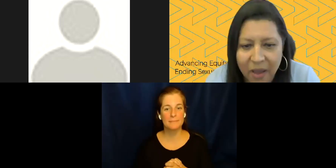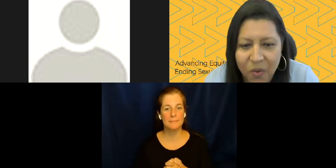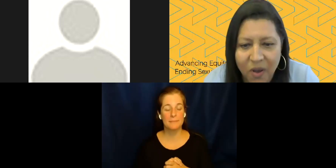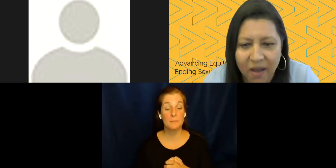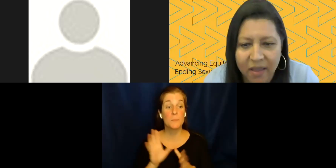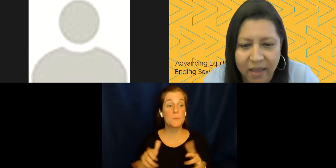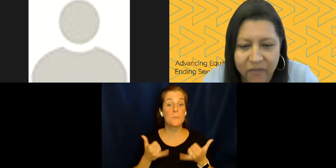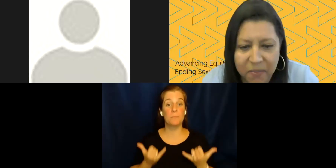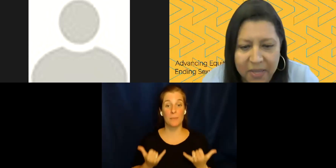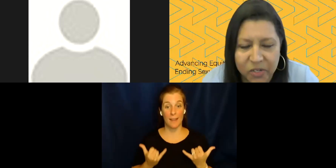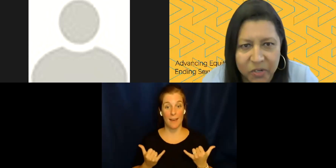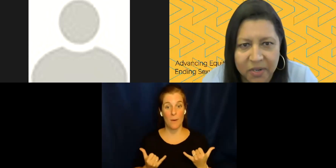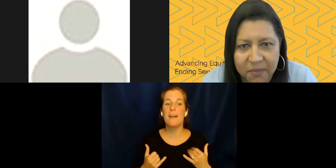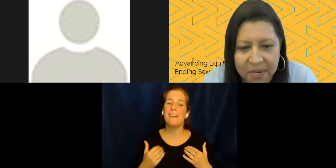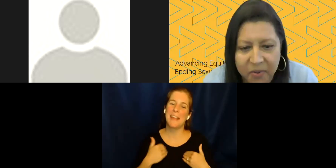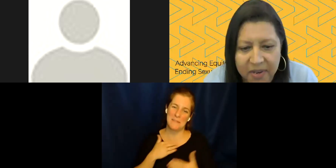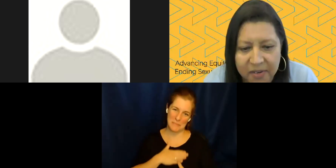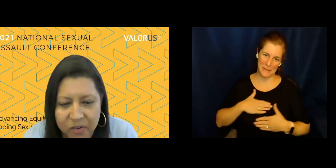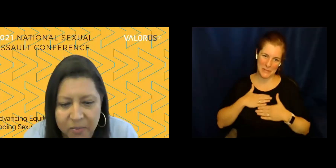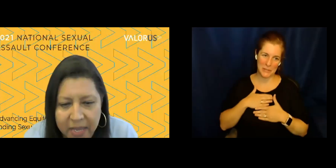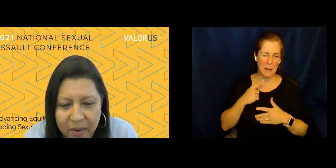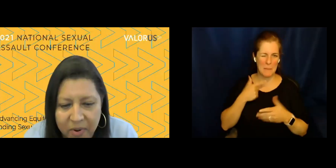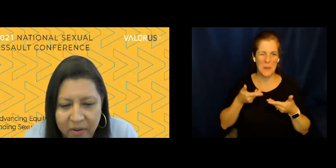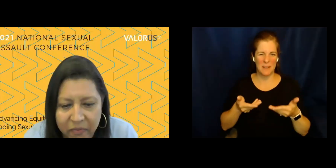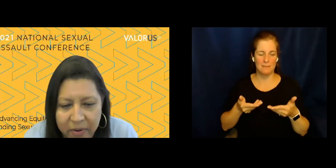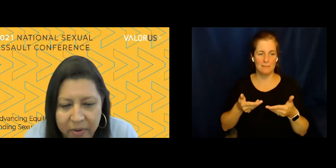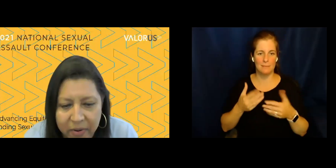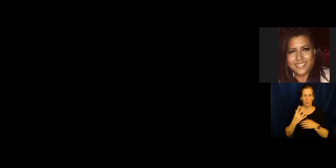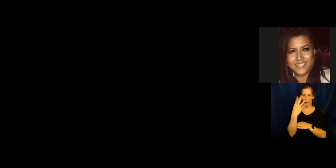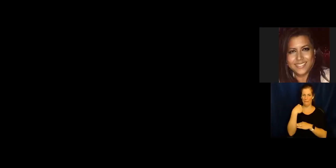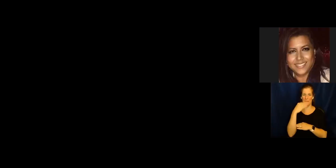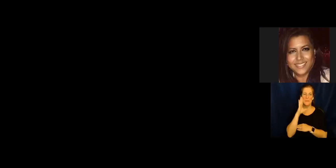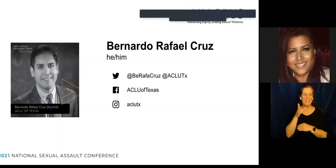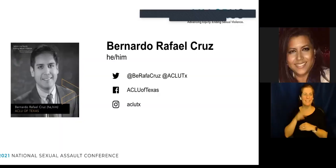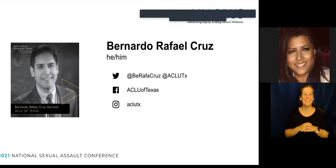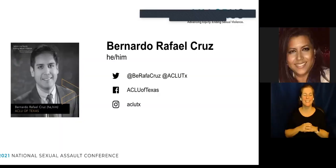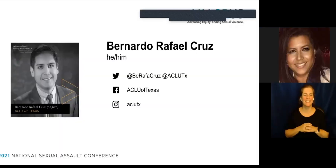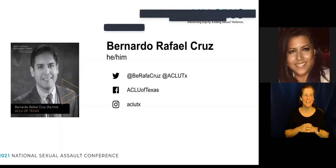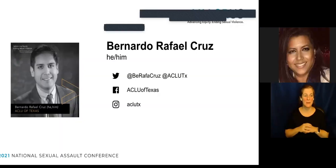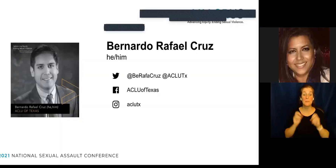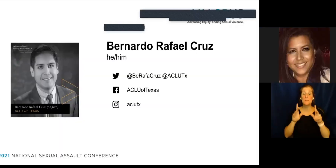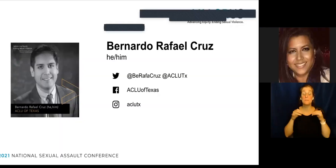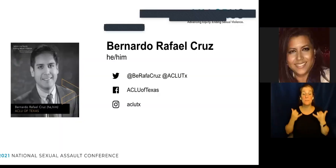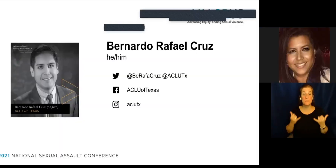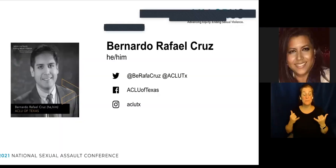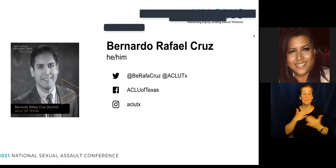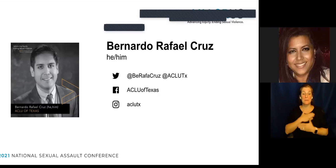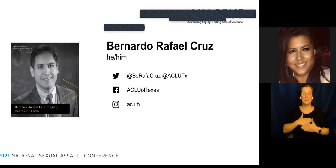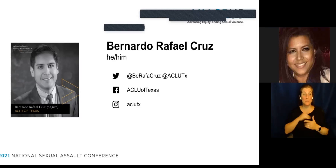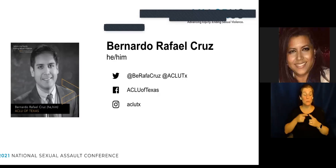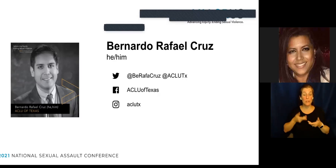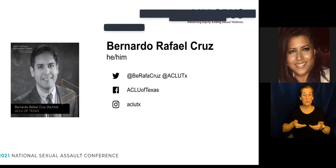Y ahora, bueno, tengo el placer, déjenme aparcar mi cámara, ¿no? Ahora tengo el